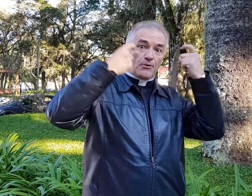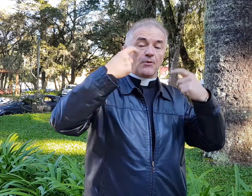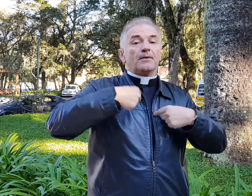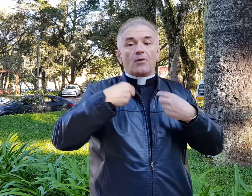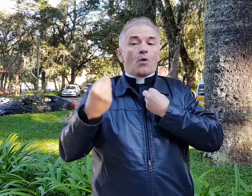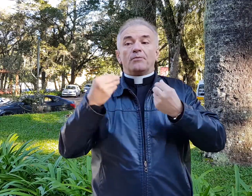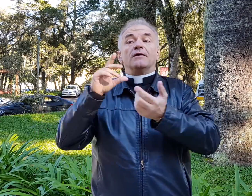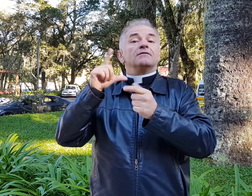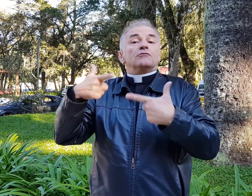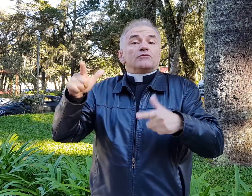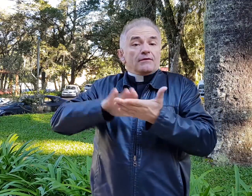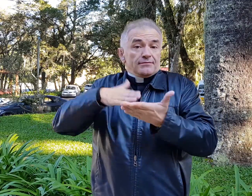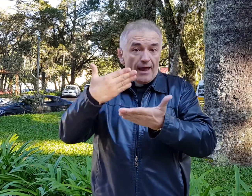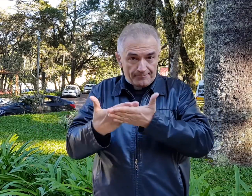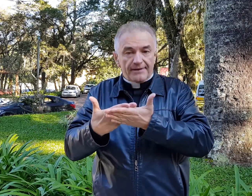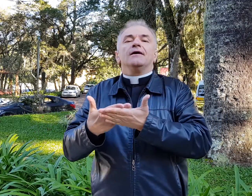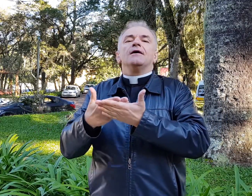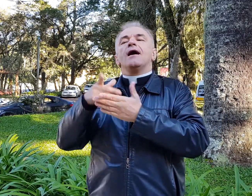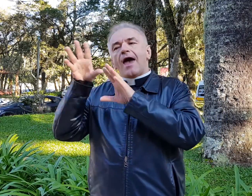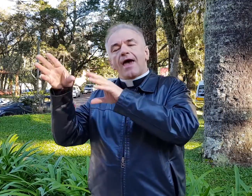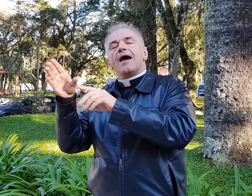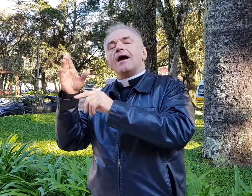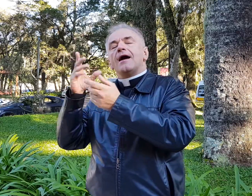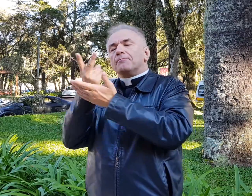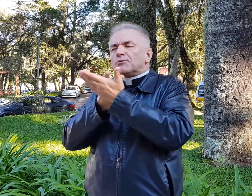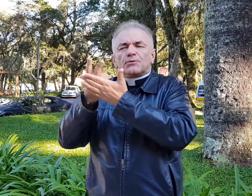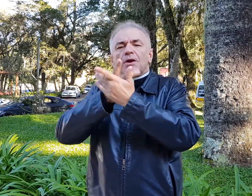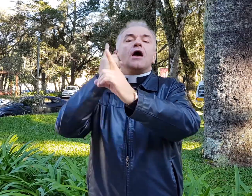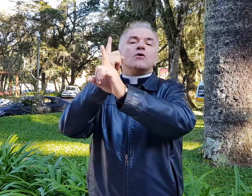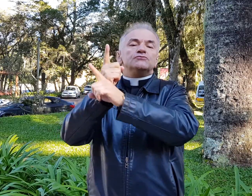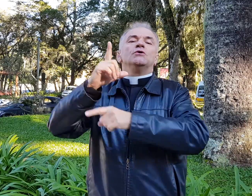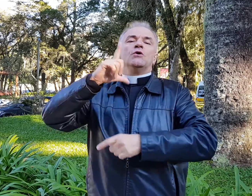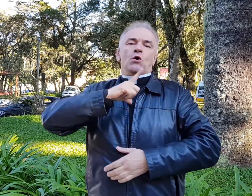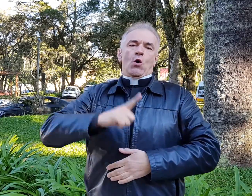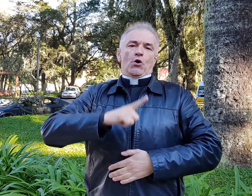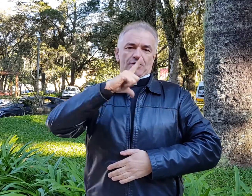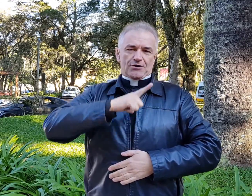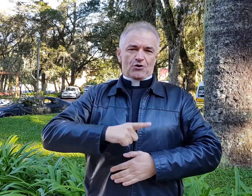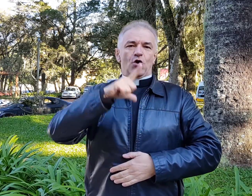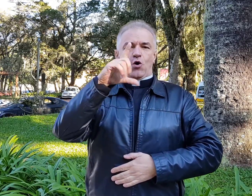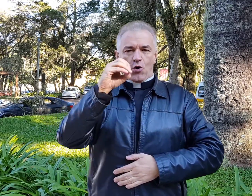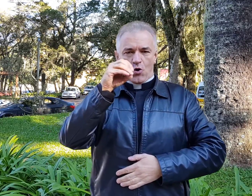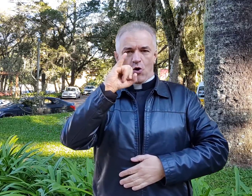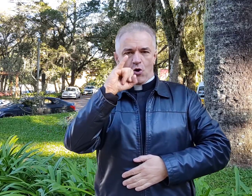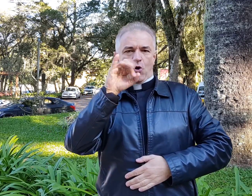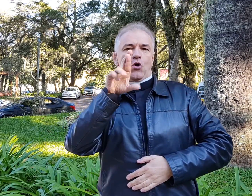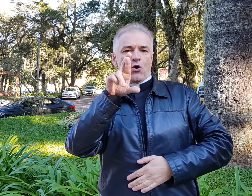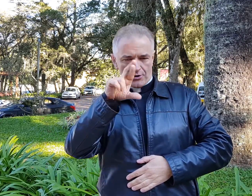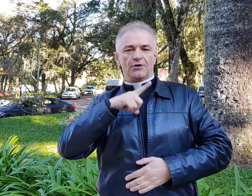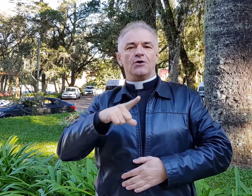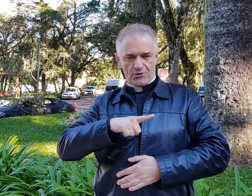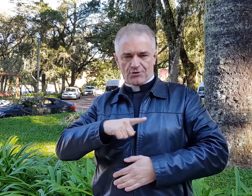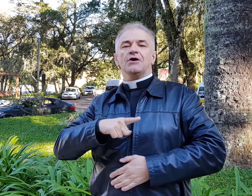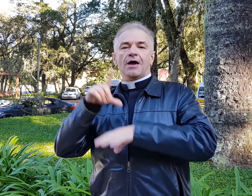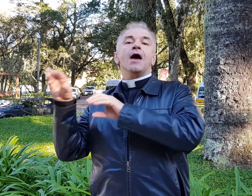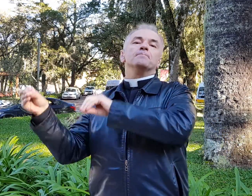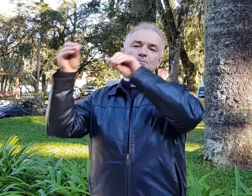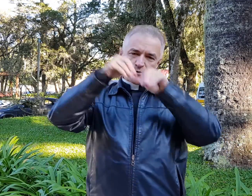Então, no seminário era um pouco difícil. Mas aí, dois anos depois, o Padre, o Dom Pedro, pegou